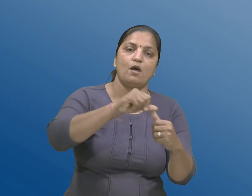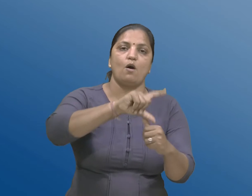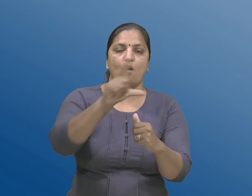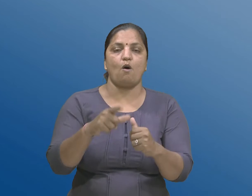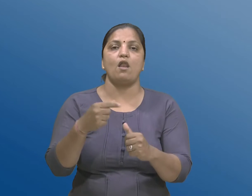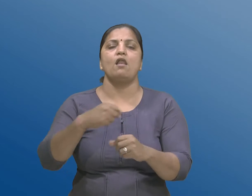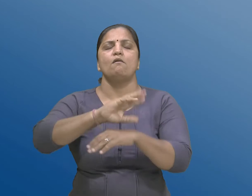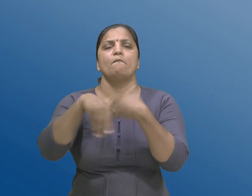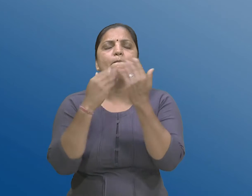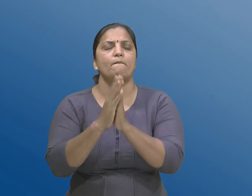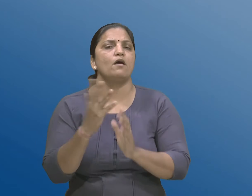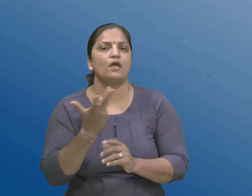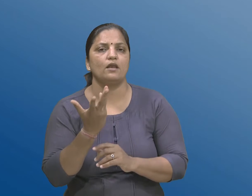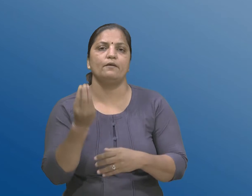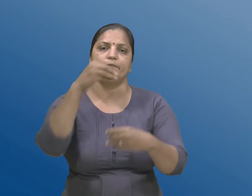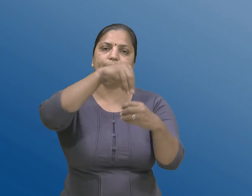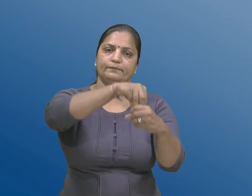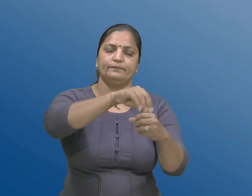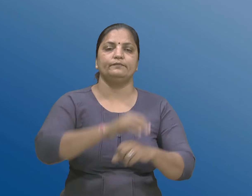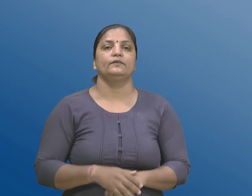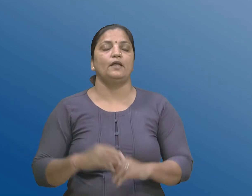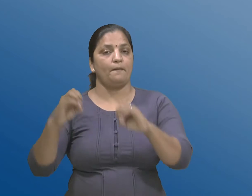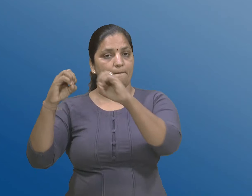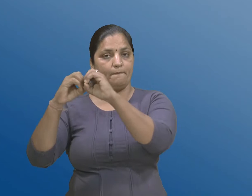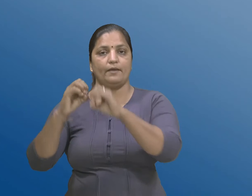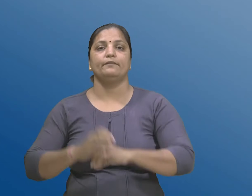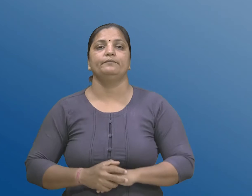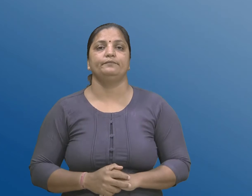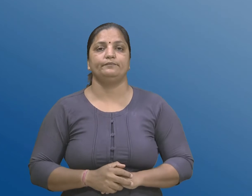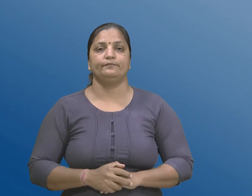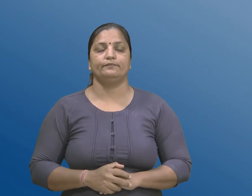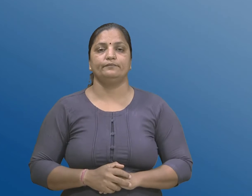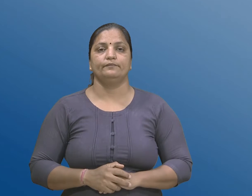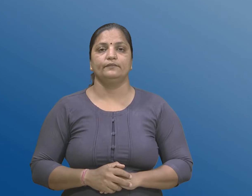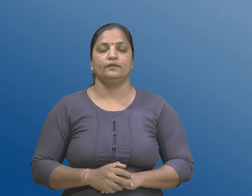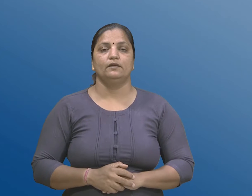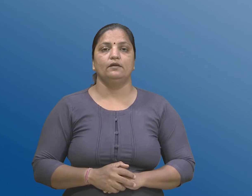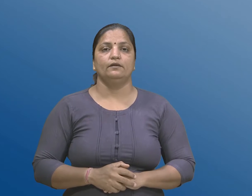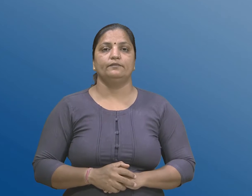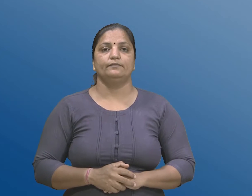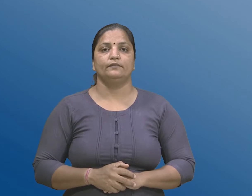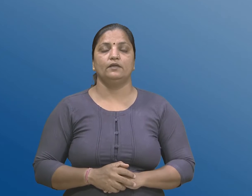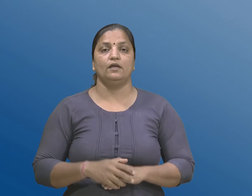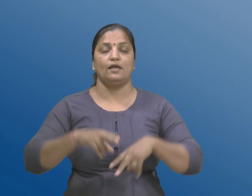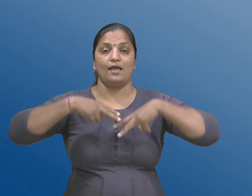बी नामदार सर्वोच अधालत मा